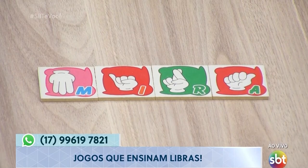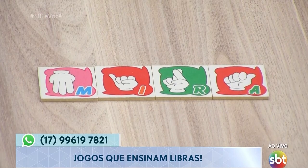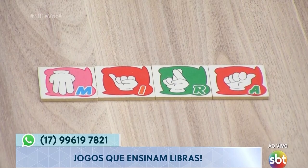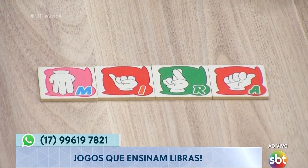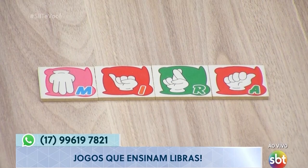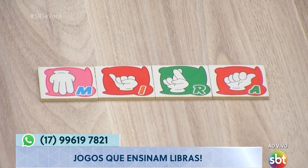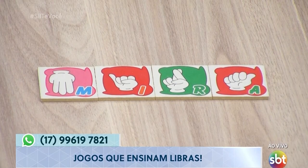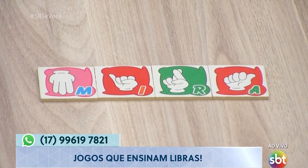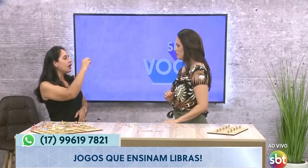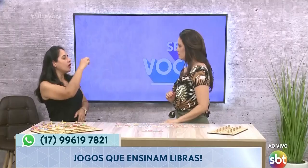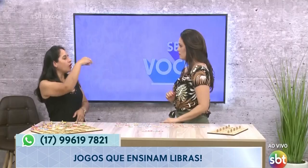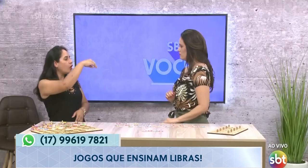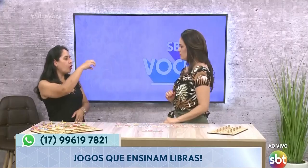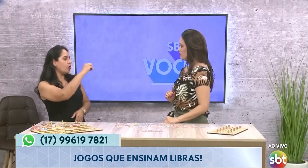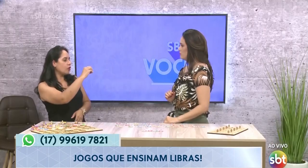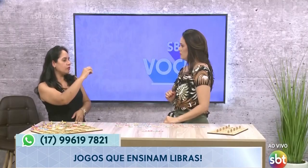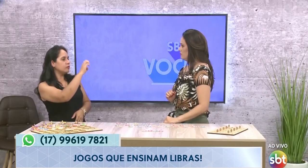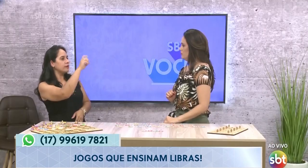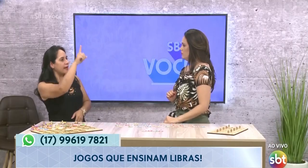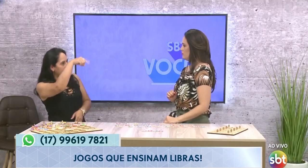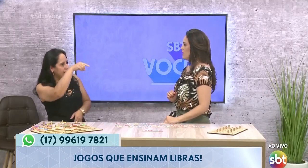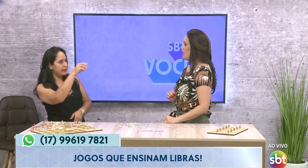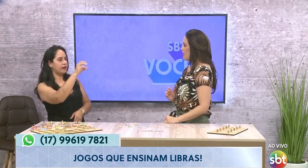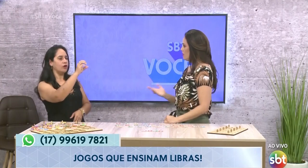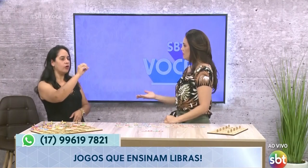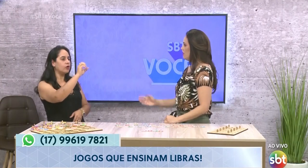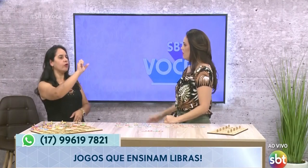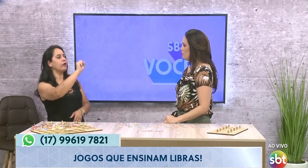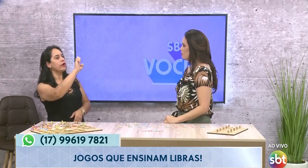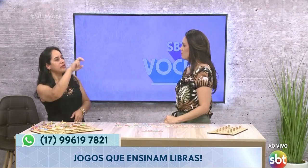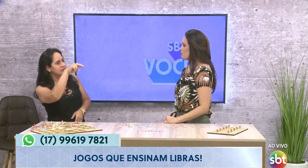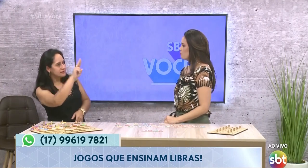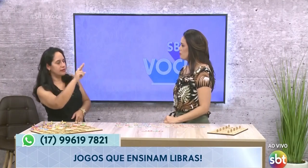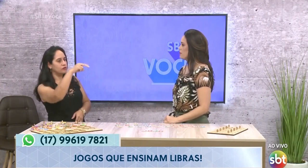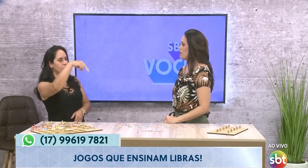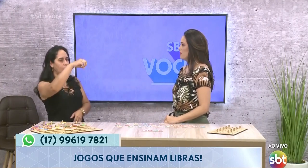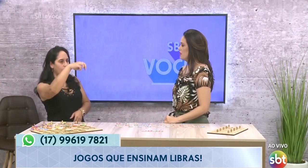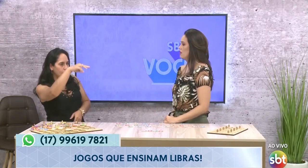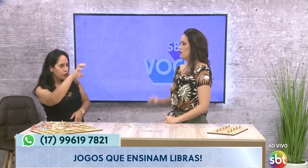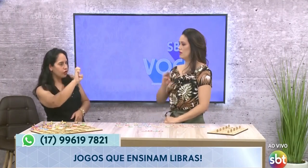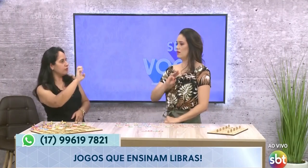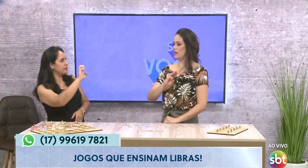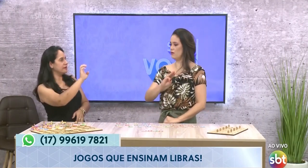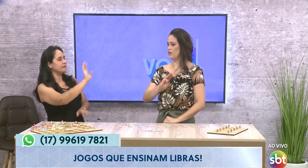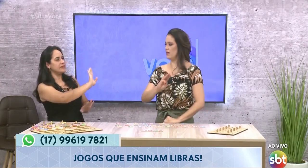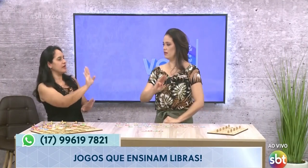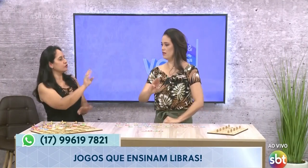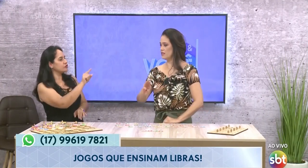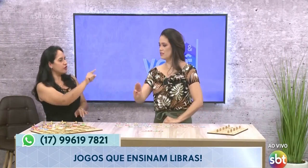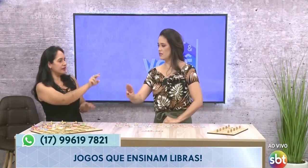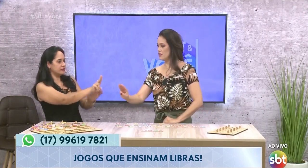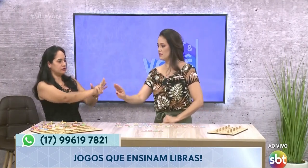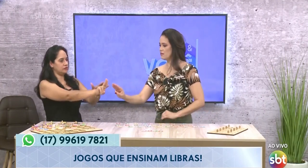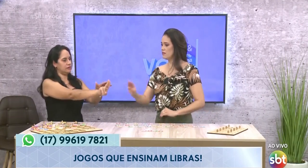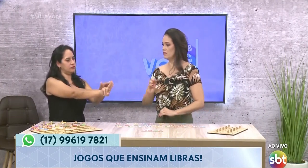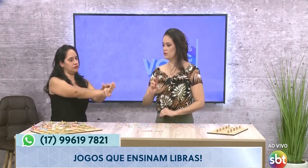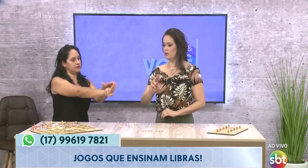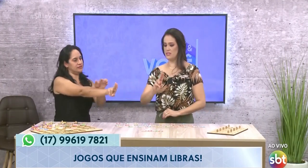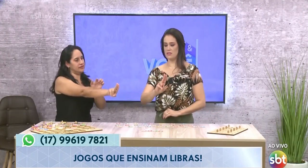eu não vou usar como é o seu nome. É, como é que é? Não. É assim? Dois.